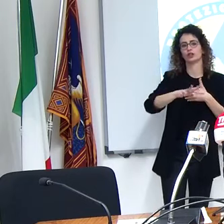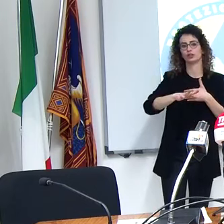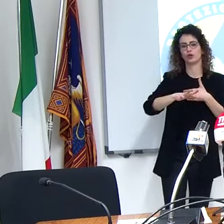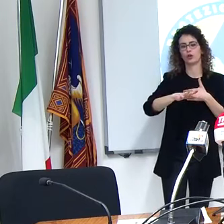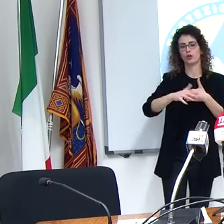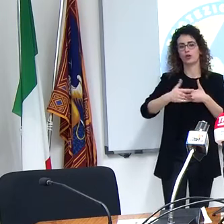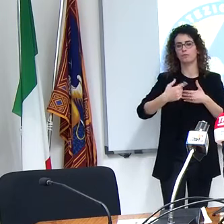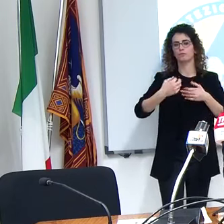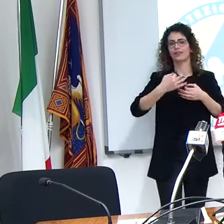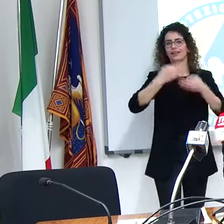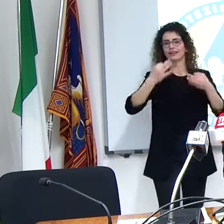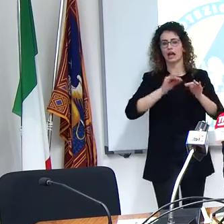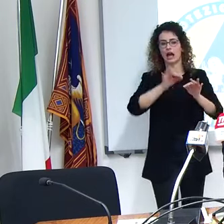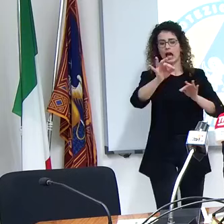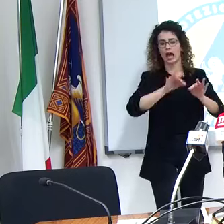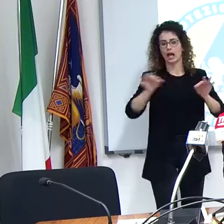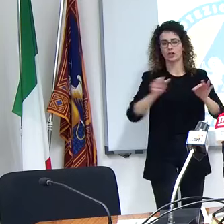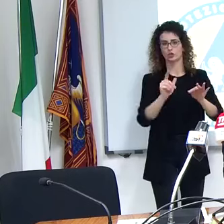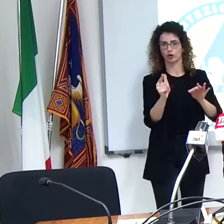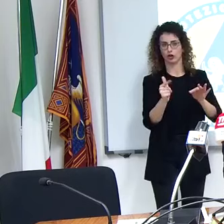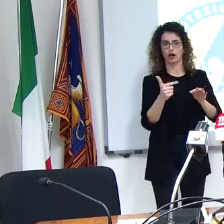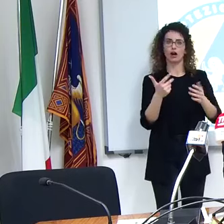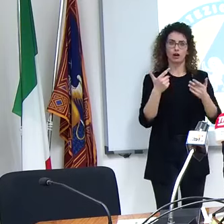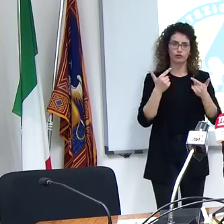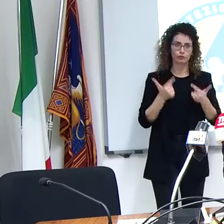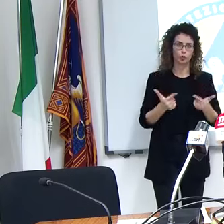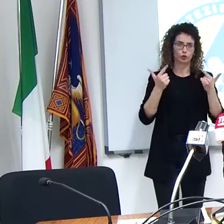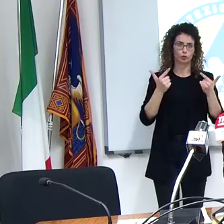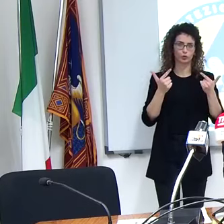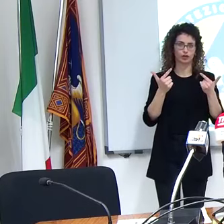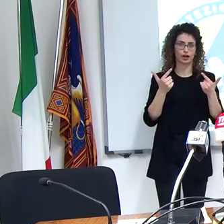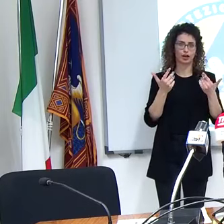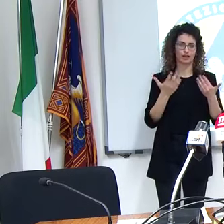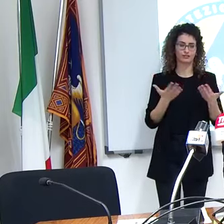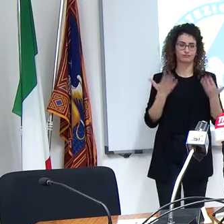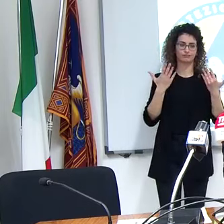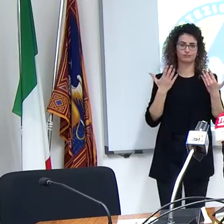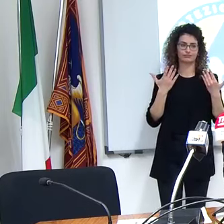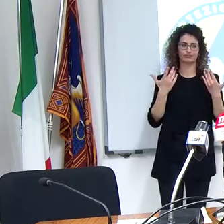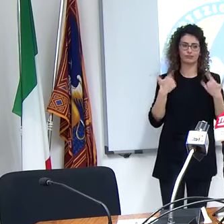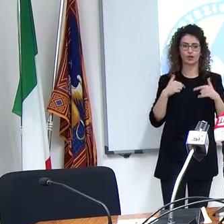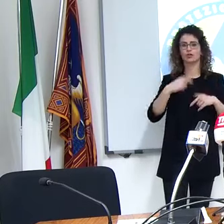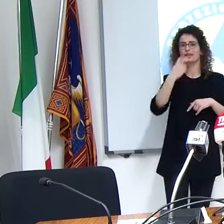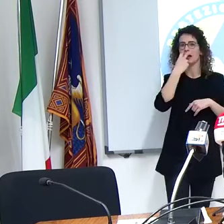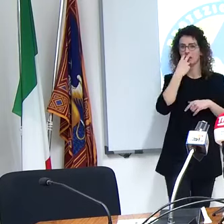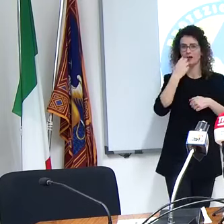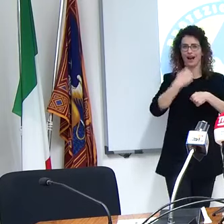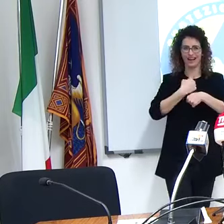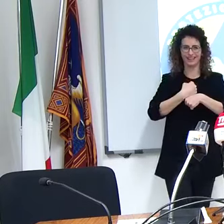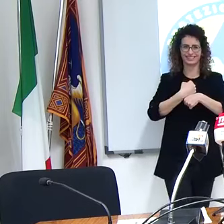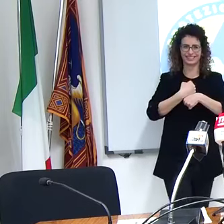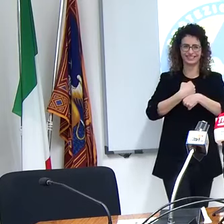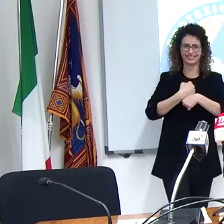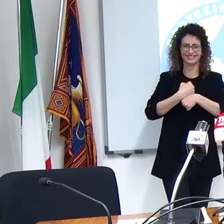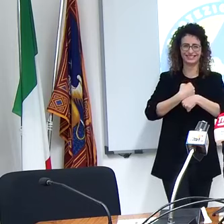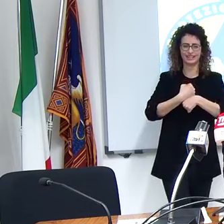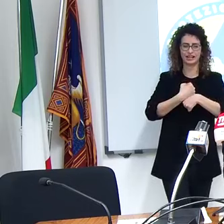definito per fortuna direi per fortuna perché così lavorano gli avvocati ma no ma soprattutto